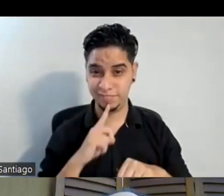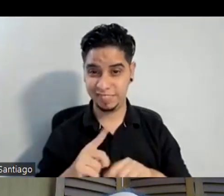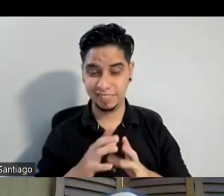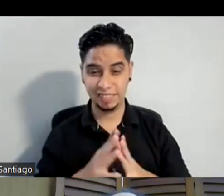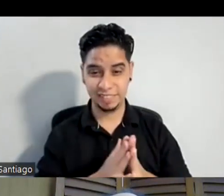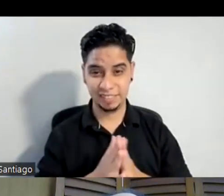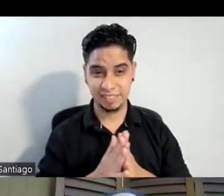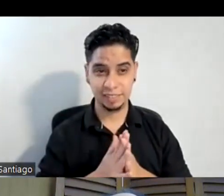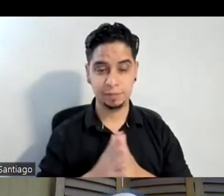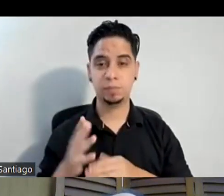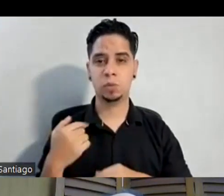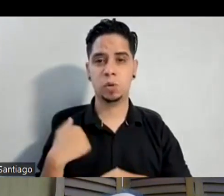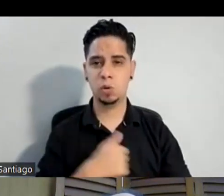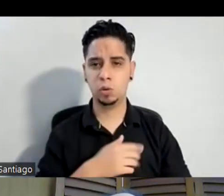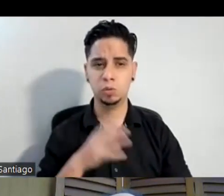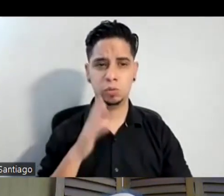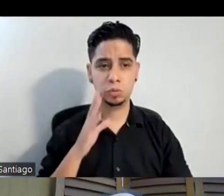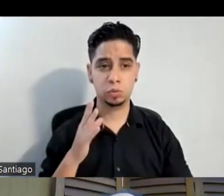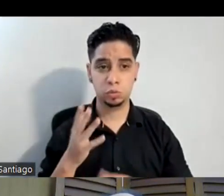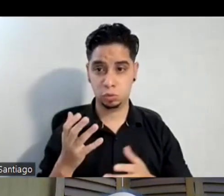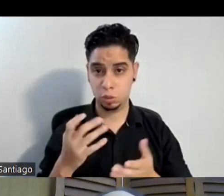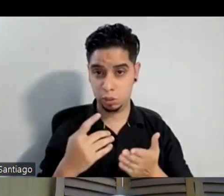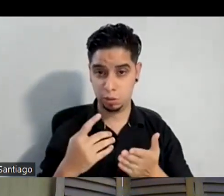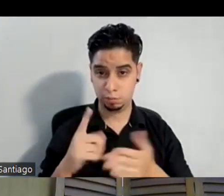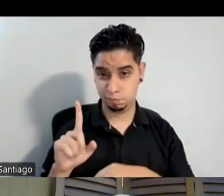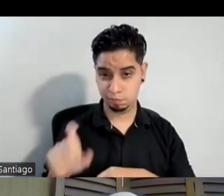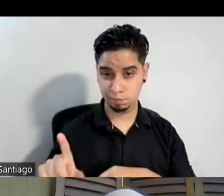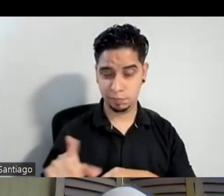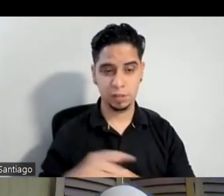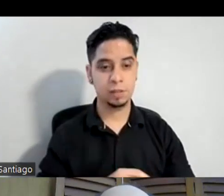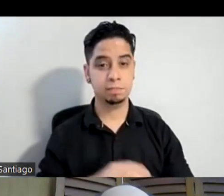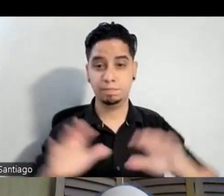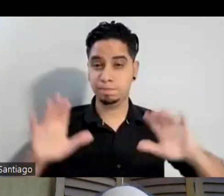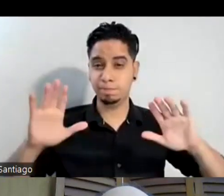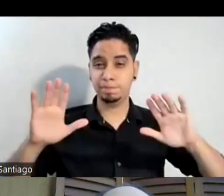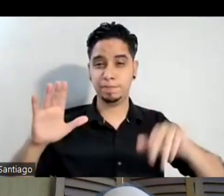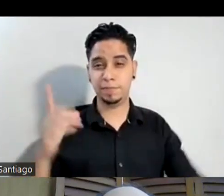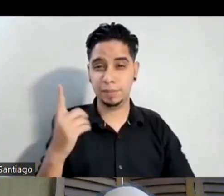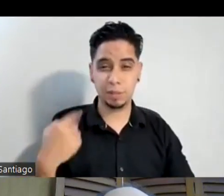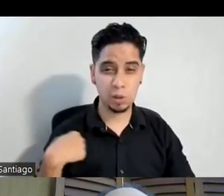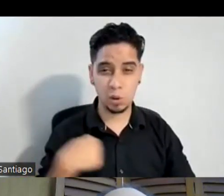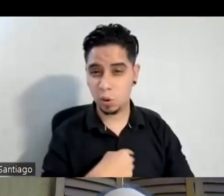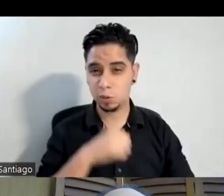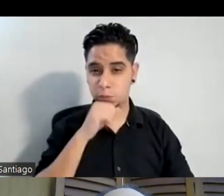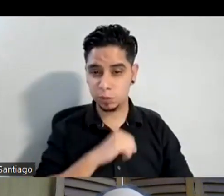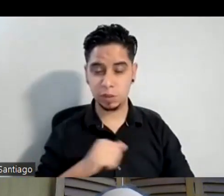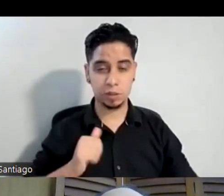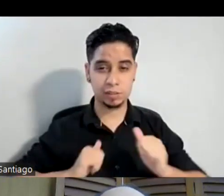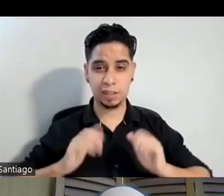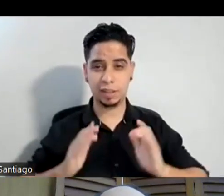vamos a vamos a ¿quieres hacerla tú Javier? tumba tú la prueba bueno siempre nos gusta a los teatreros saber qué obra